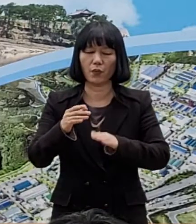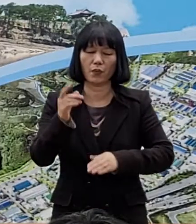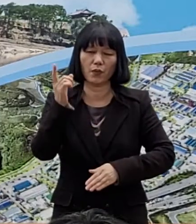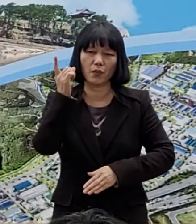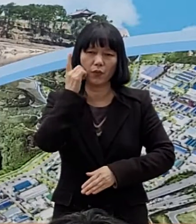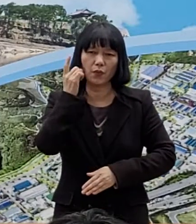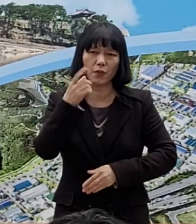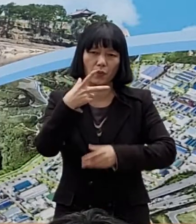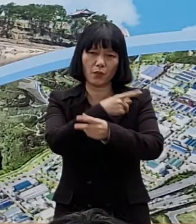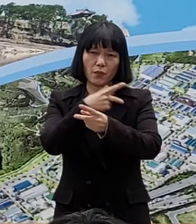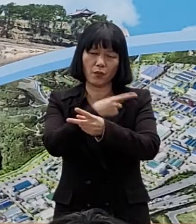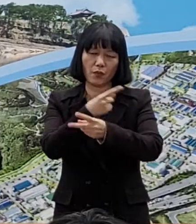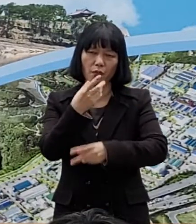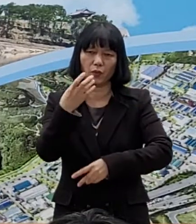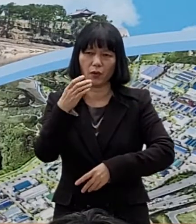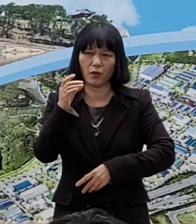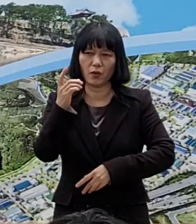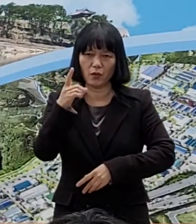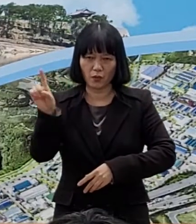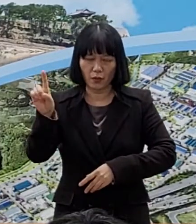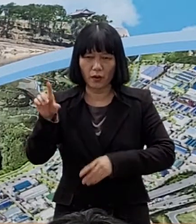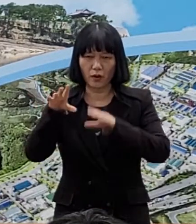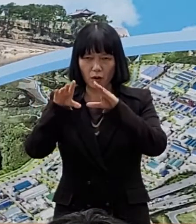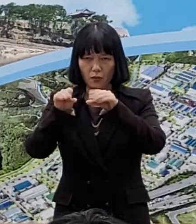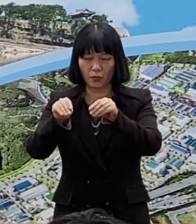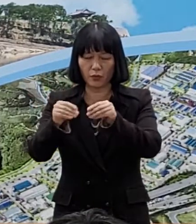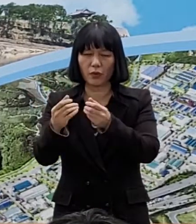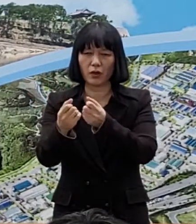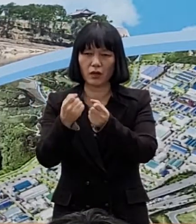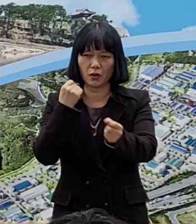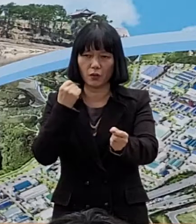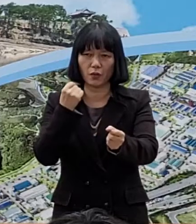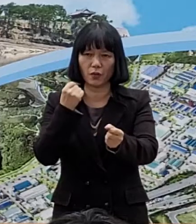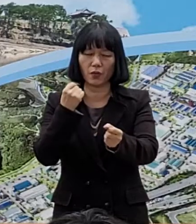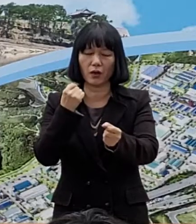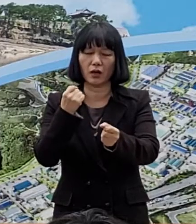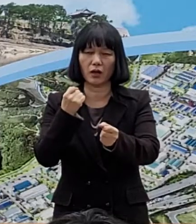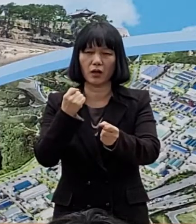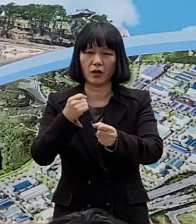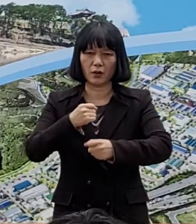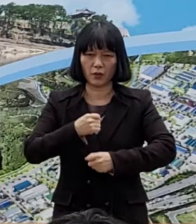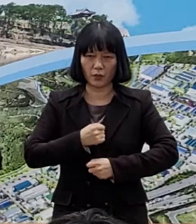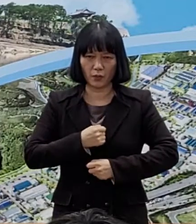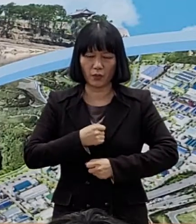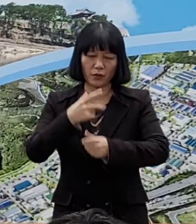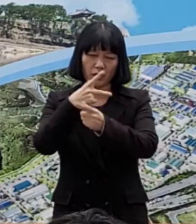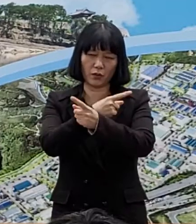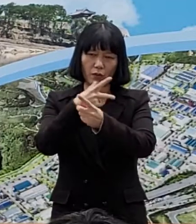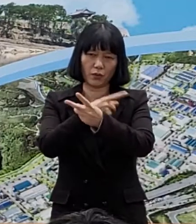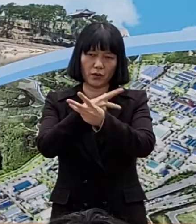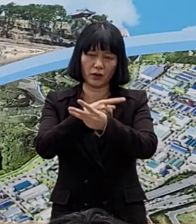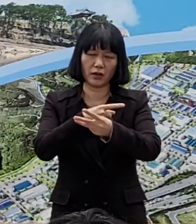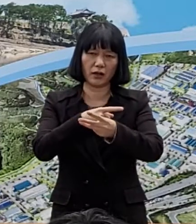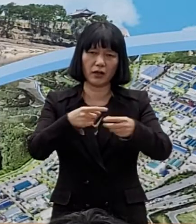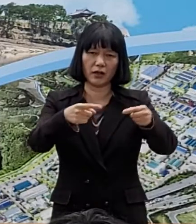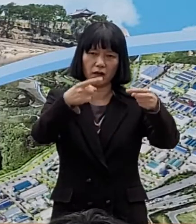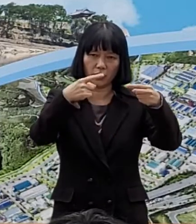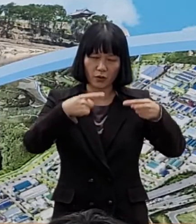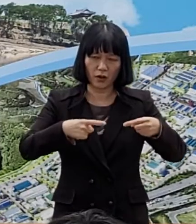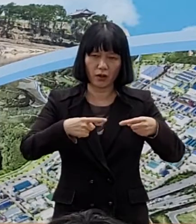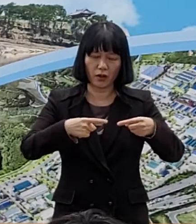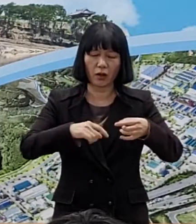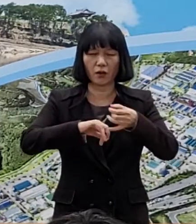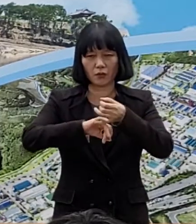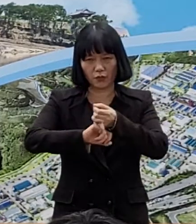운영 잠정 중단에도 불구하고 방역수칙 준수와 예방접종 참여는 꼭